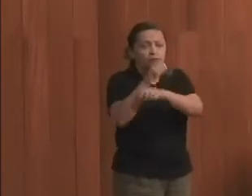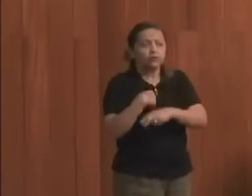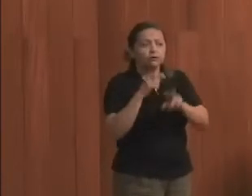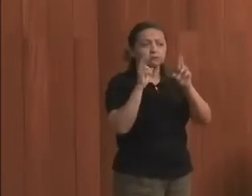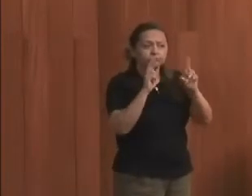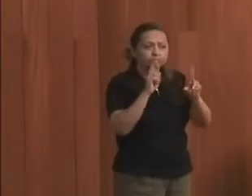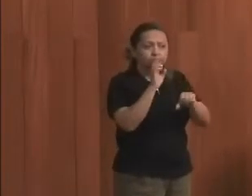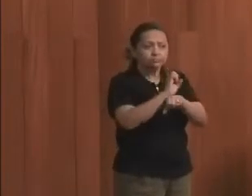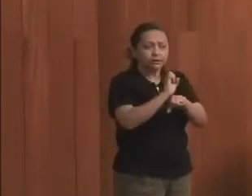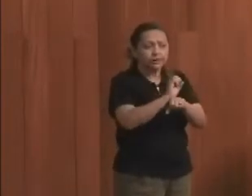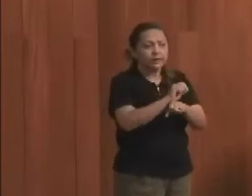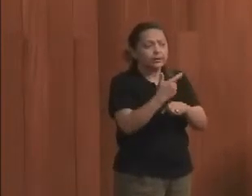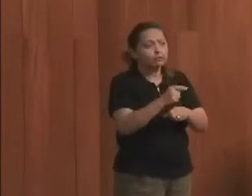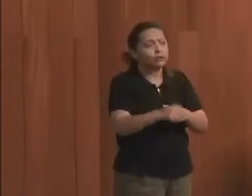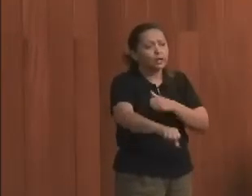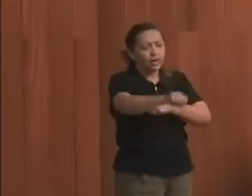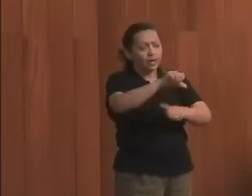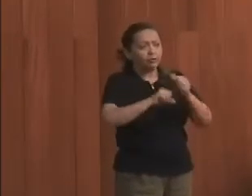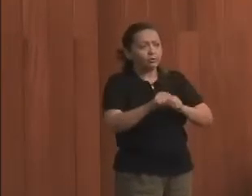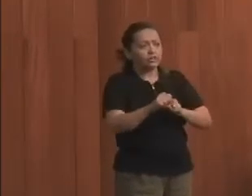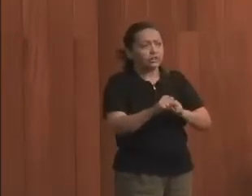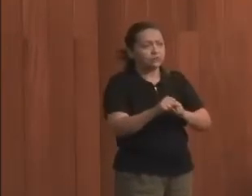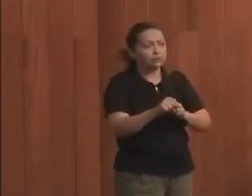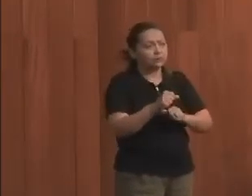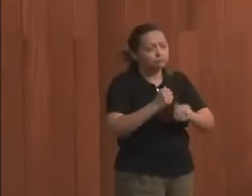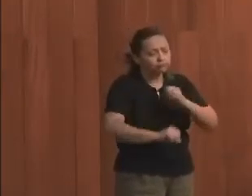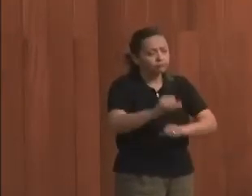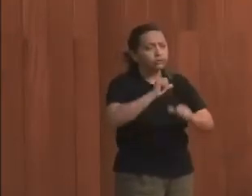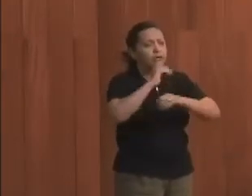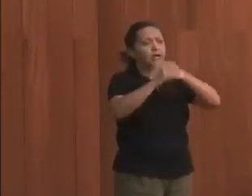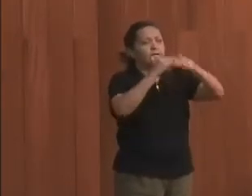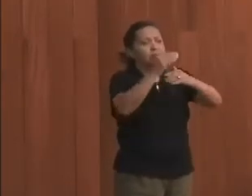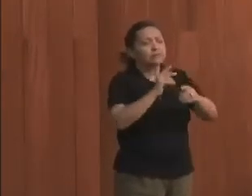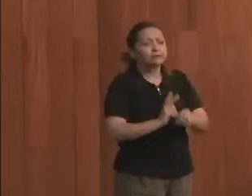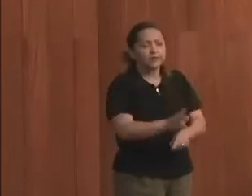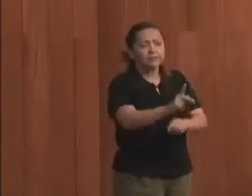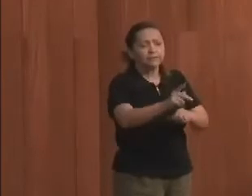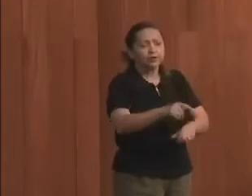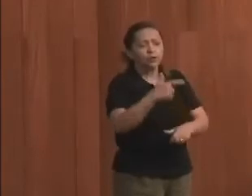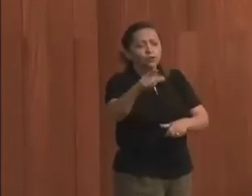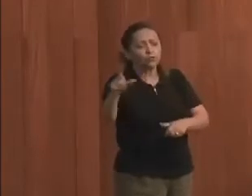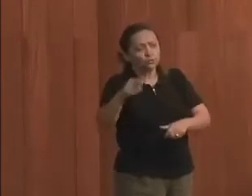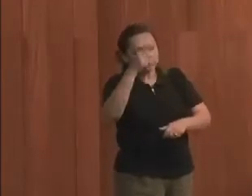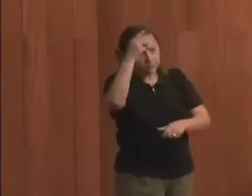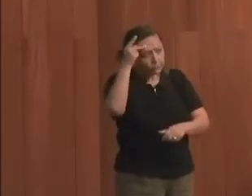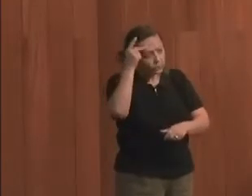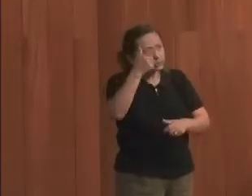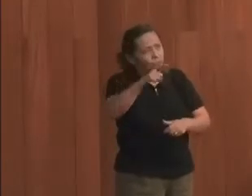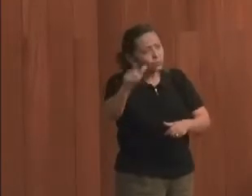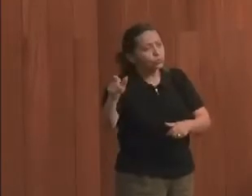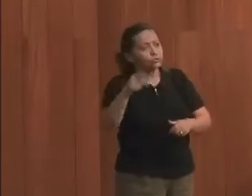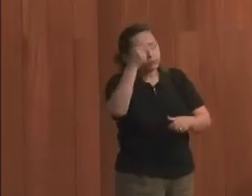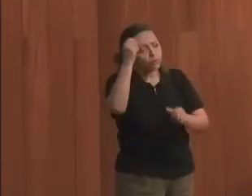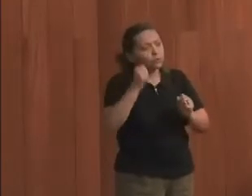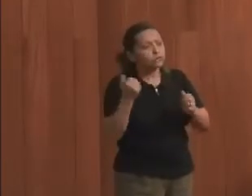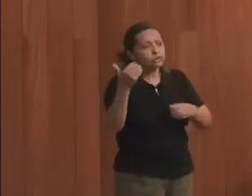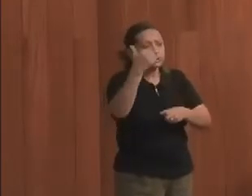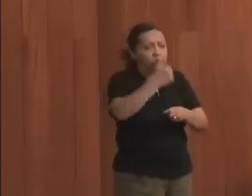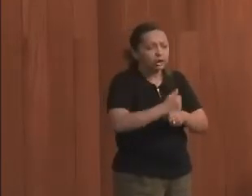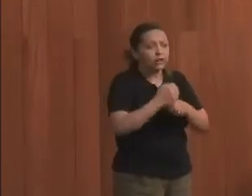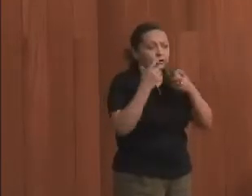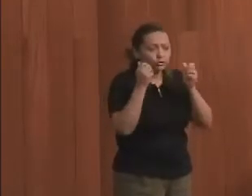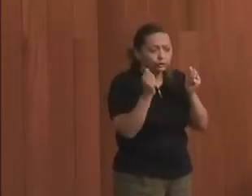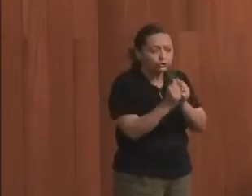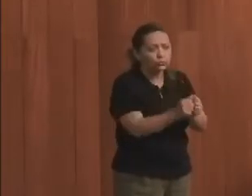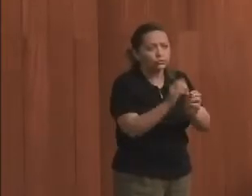espero que não tenha retrocesso, que se avance, e cada vez mais outros atores e outras atrizes possam estar junto,